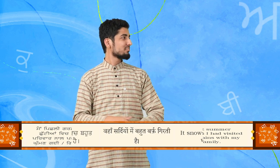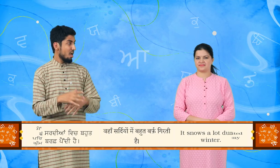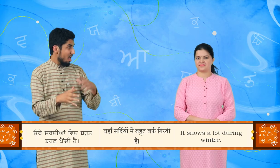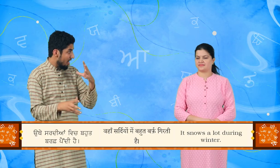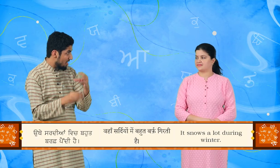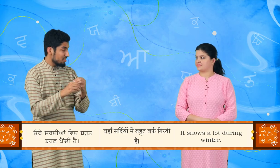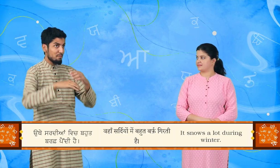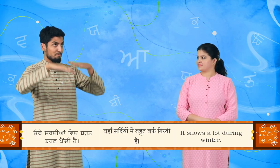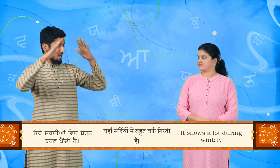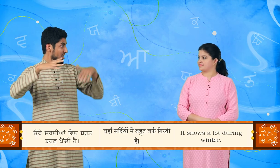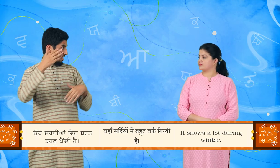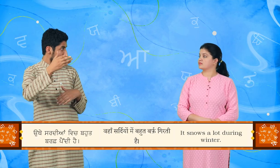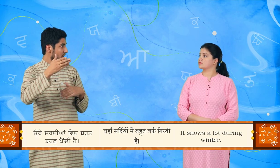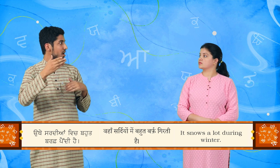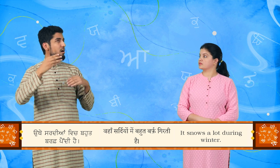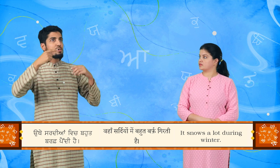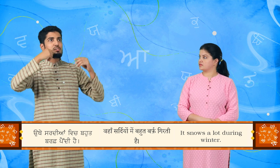उत्ते सर्दियां विच बहुत बर्फ पैंदी है.